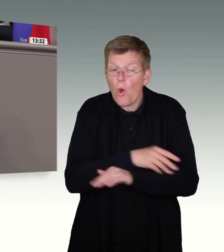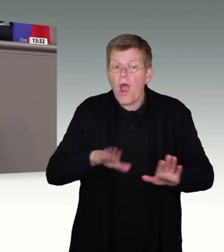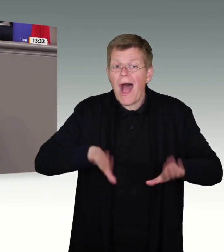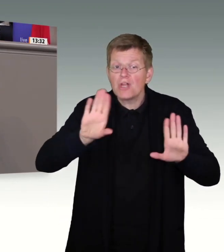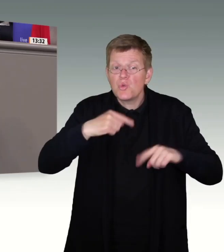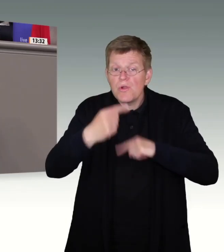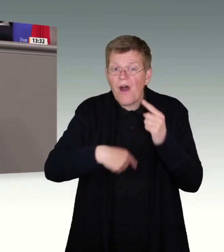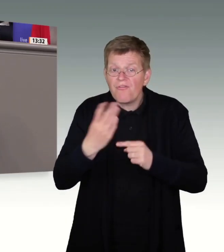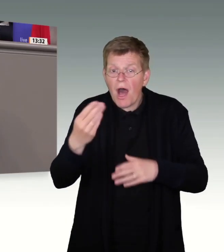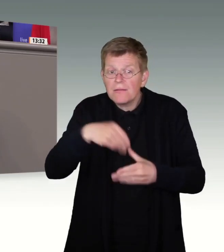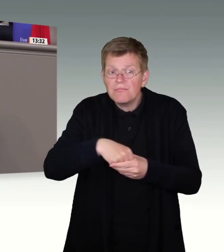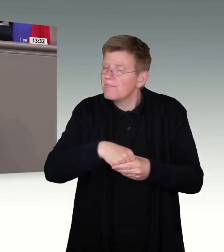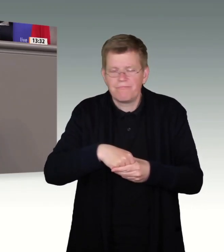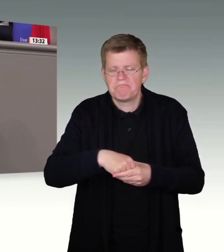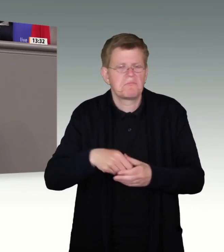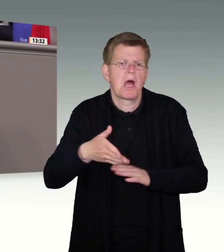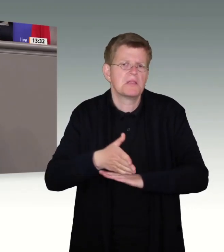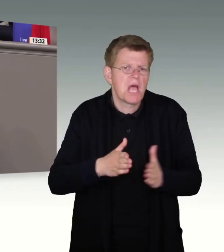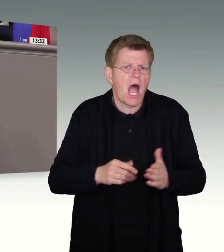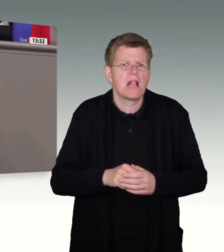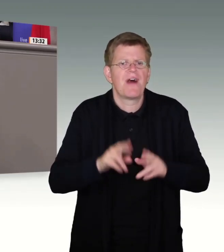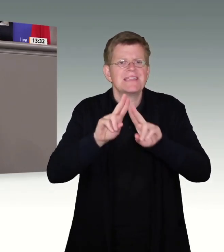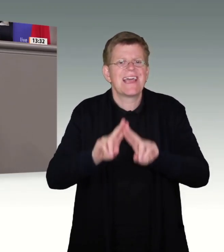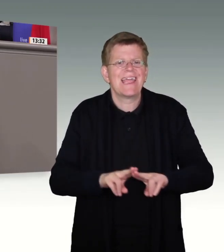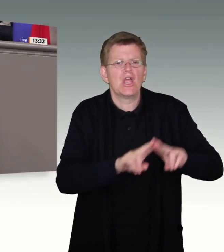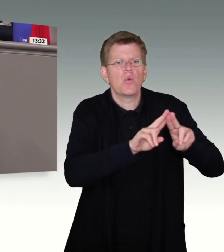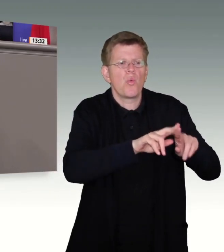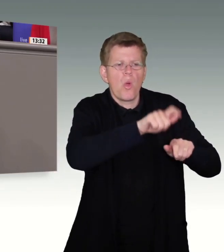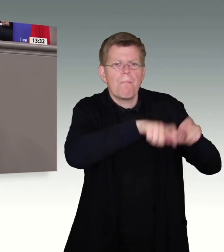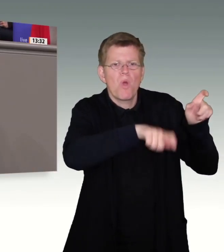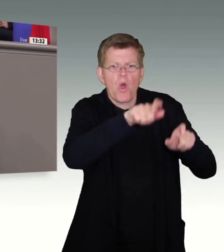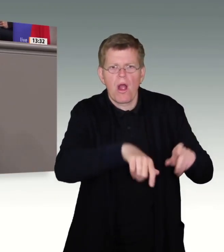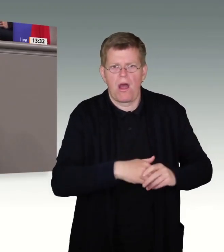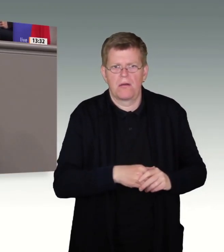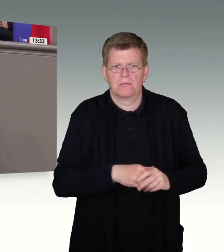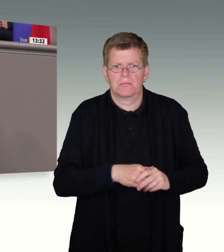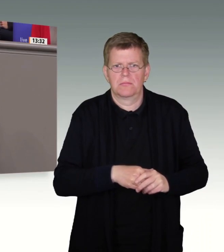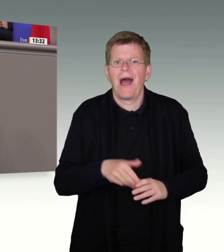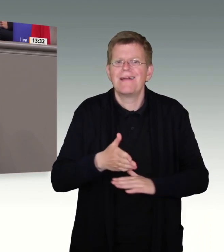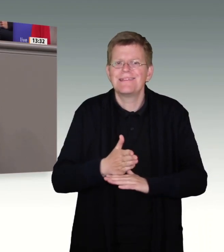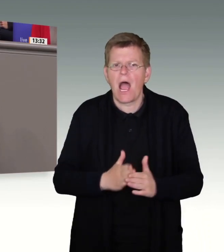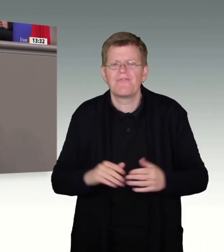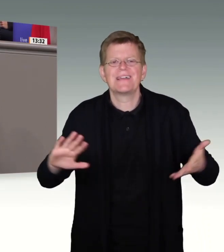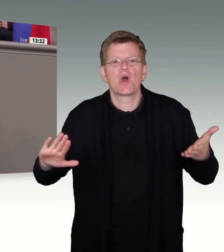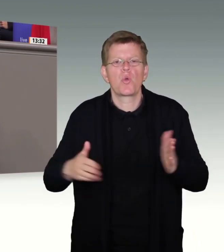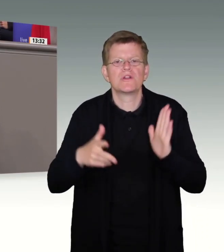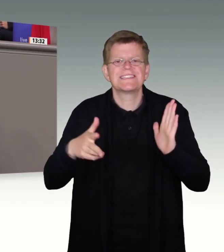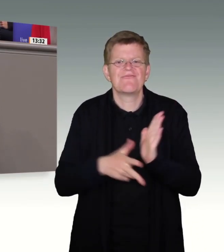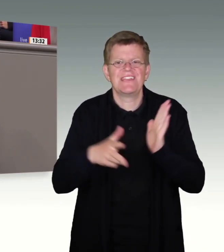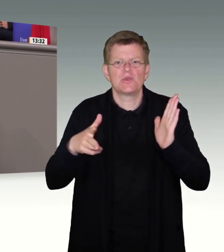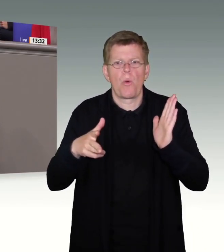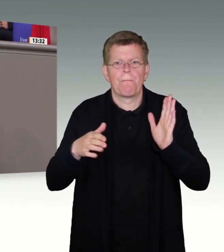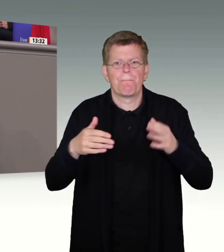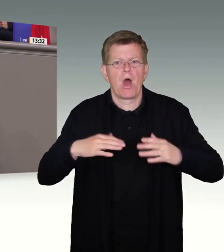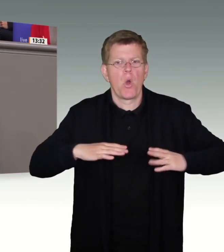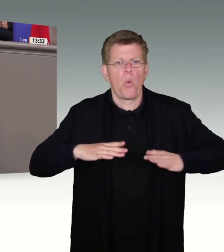waren. Das sind teilweise EU-BürgerInnen. Das sind teilweise Menschen, die mit einem Kurzvisa eingereist sind, etwa zum Urlaub